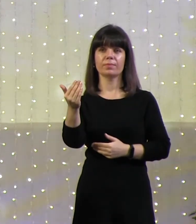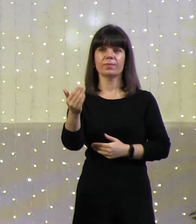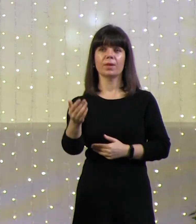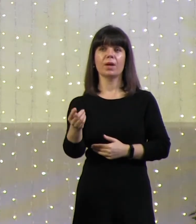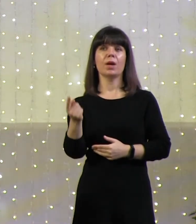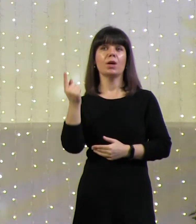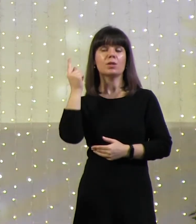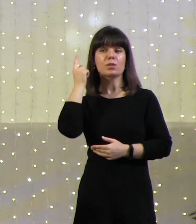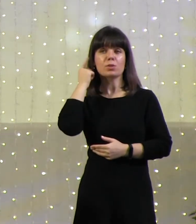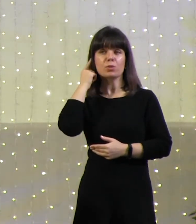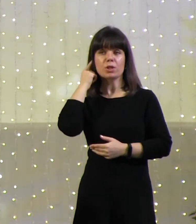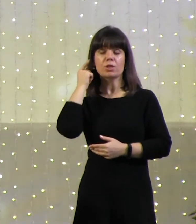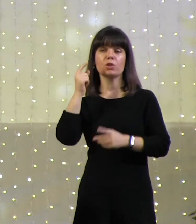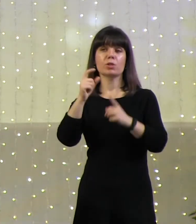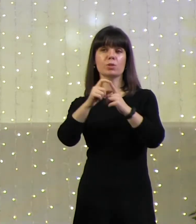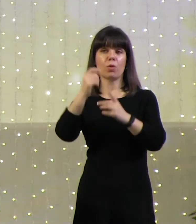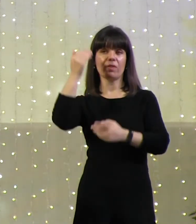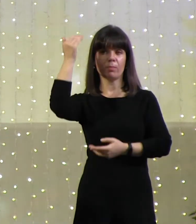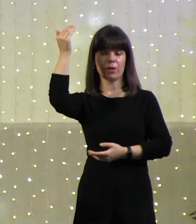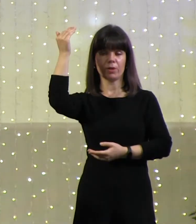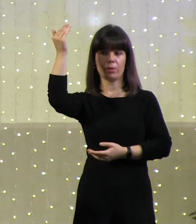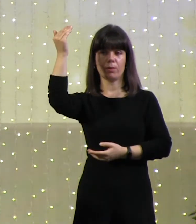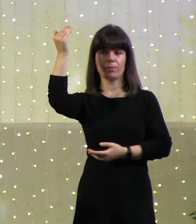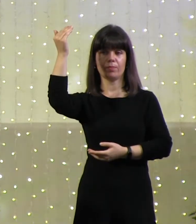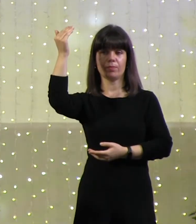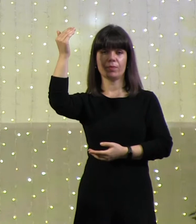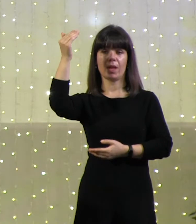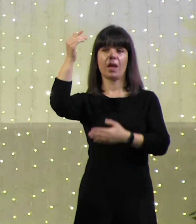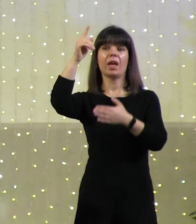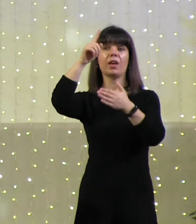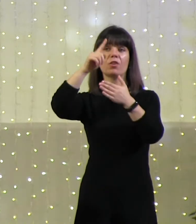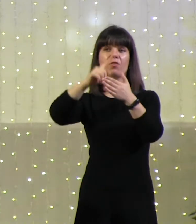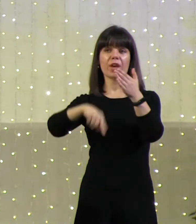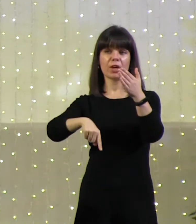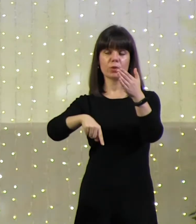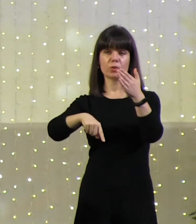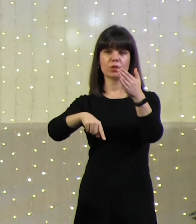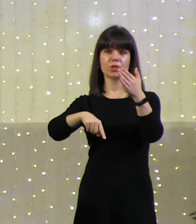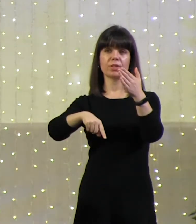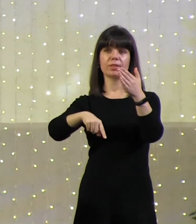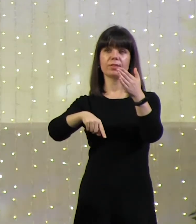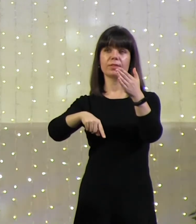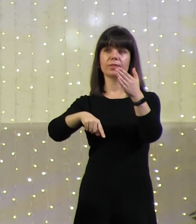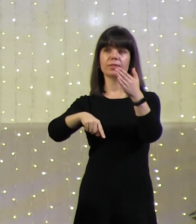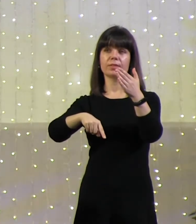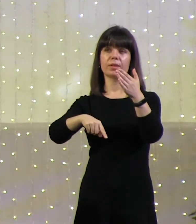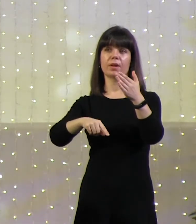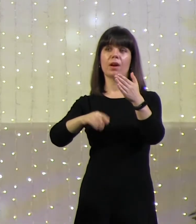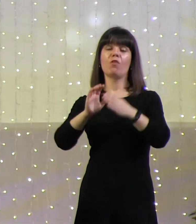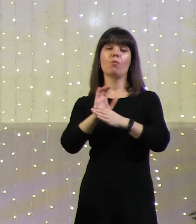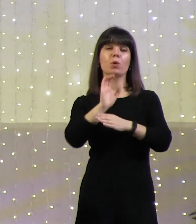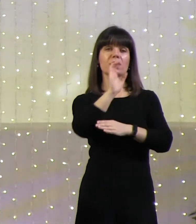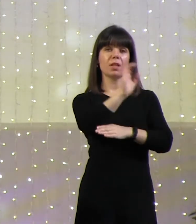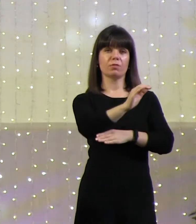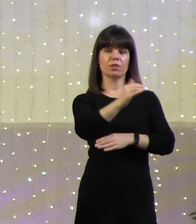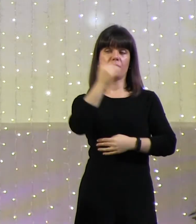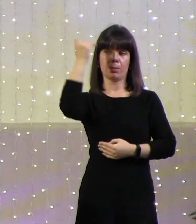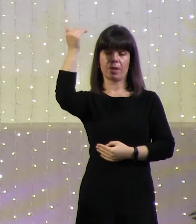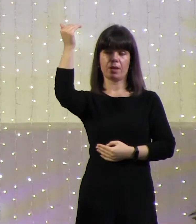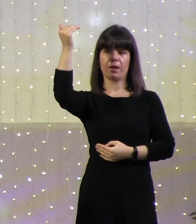слушающий Слово Мое и верующий, доверяющий в пославшего Меня,